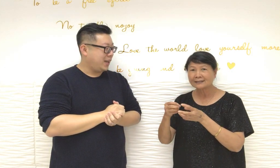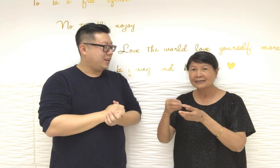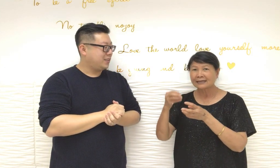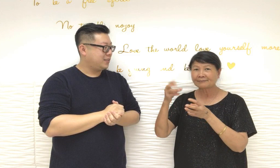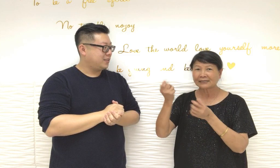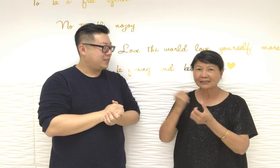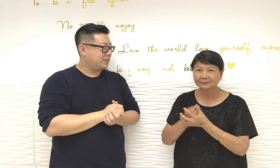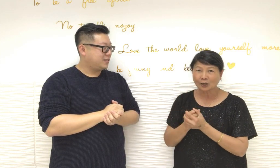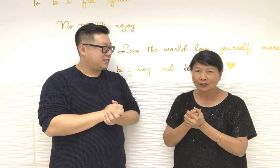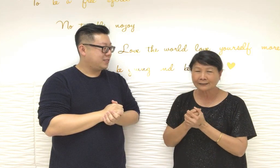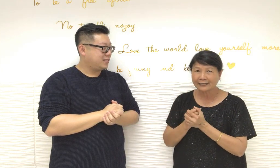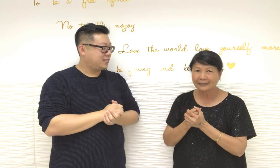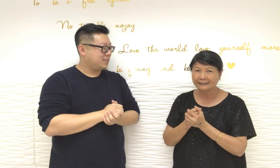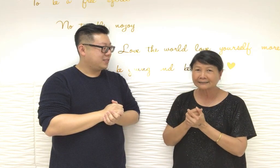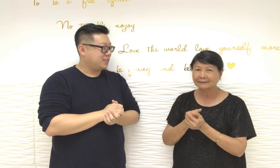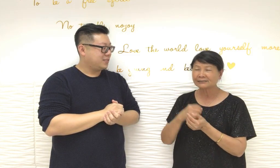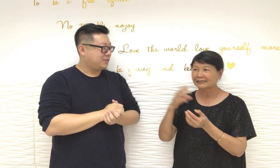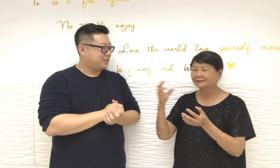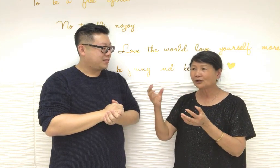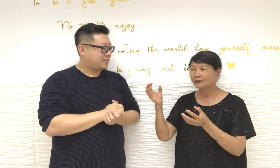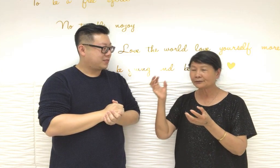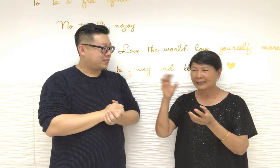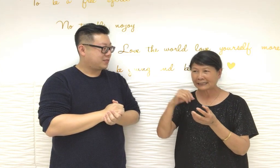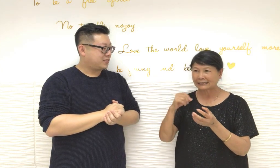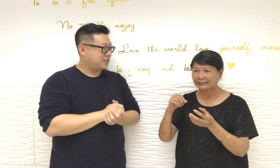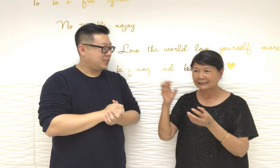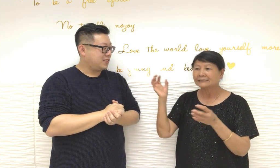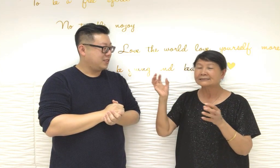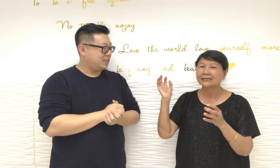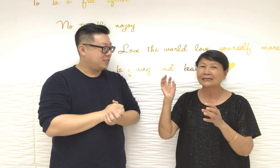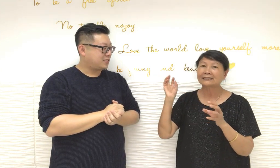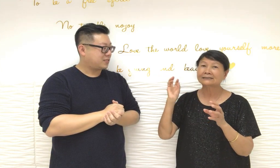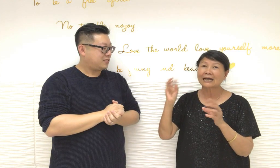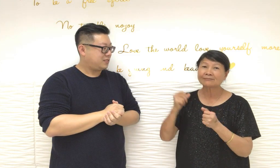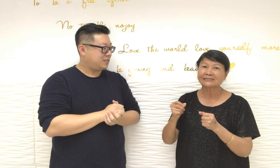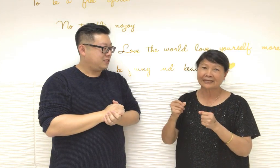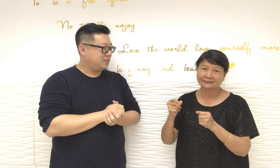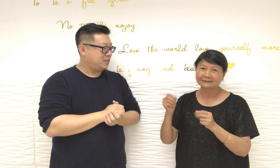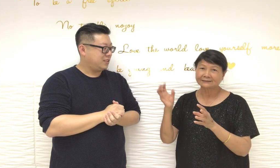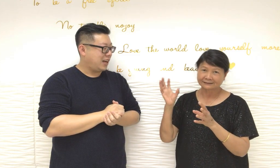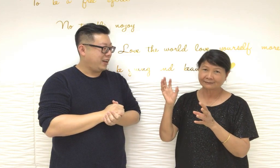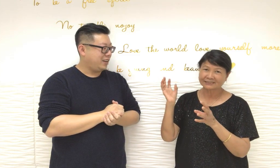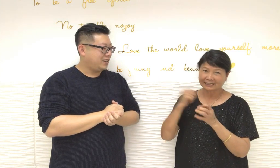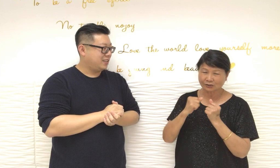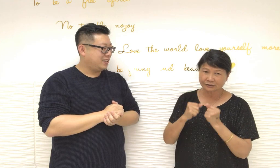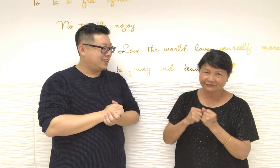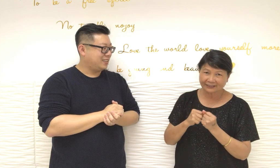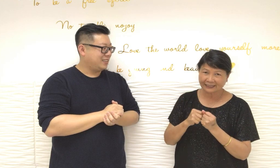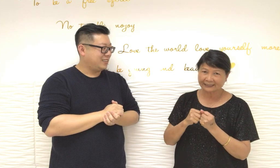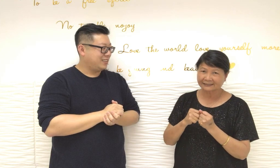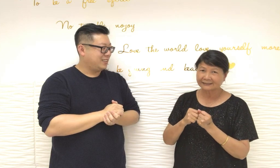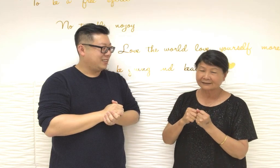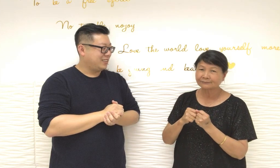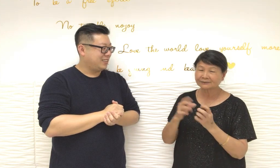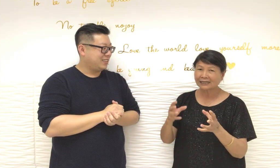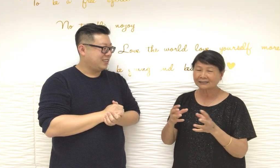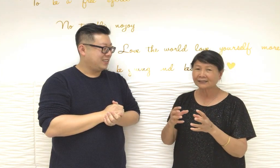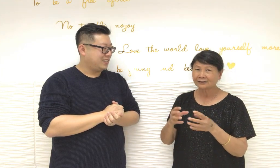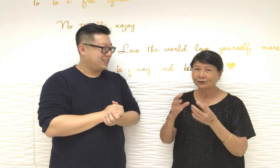擺幾粒糖這樣就忍去就是攤食是吃多些回來但是呢我